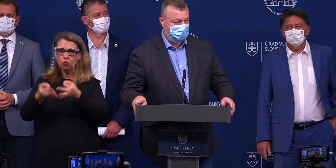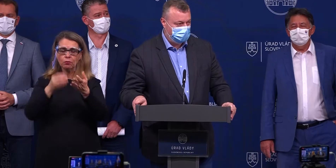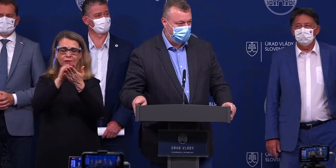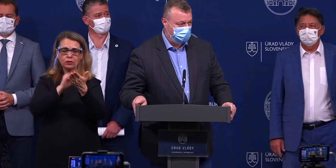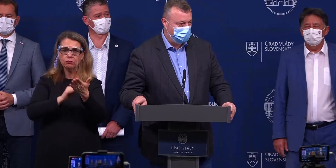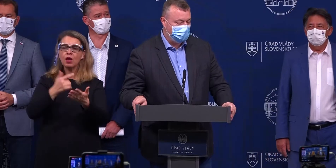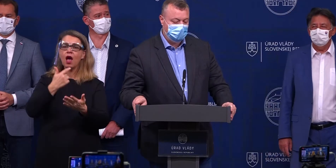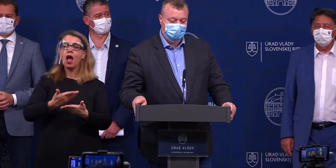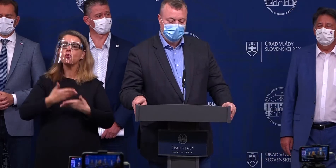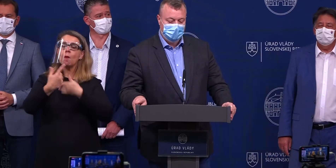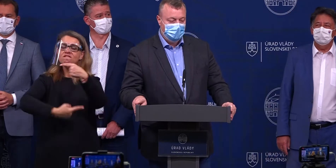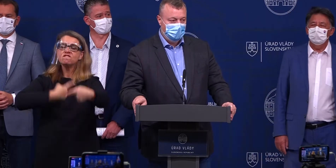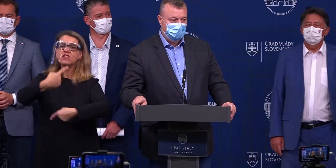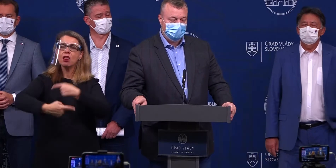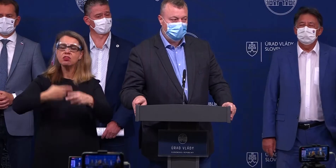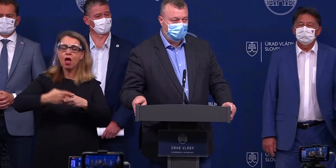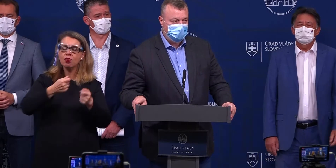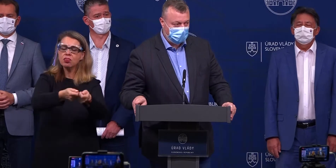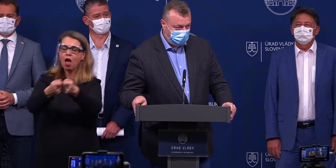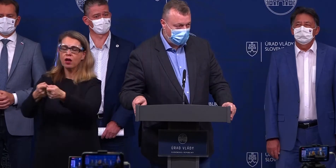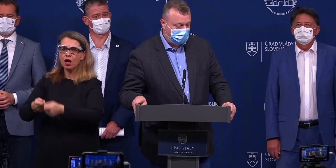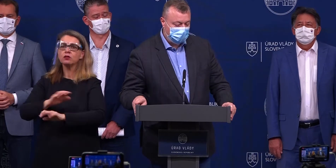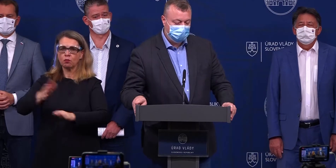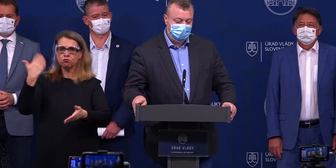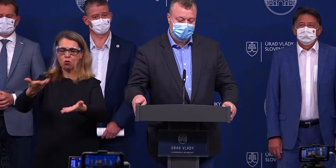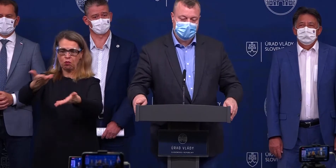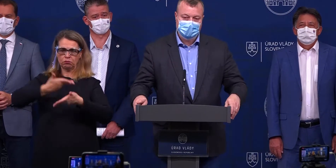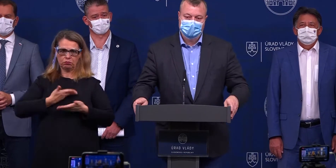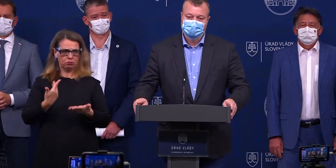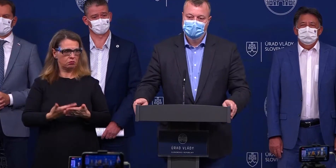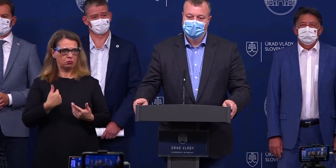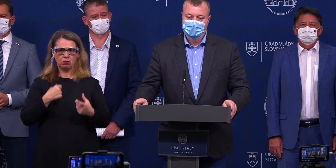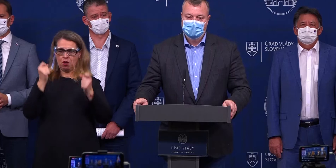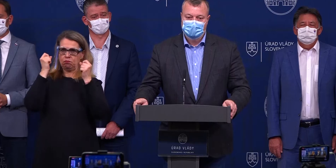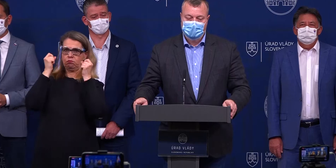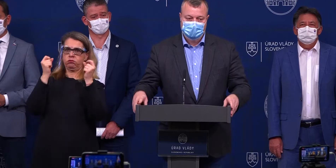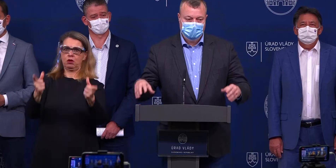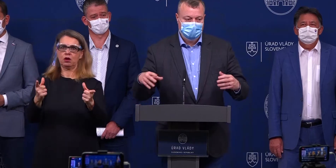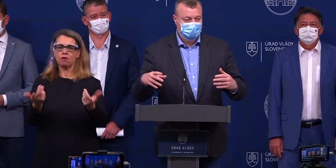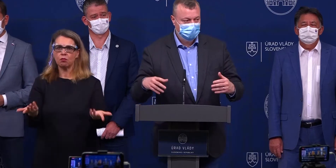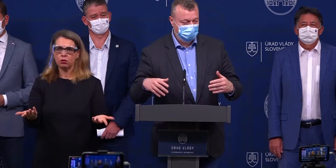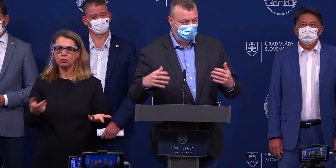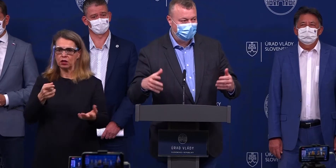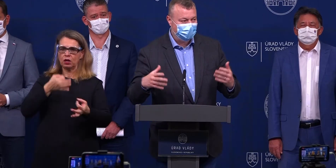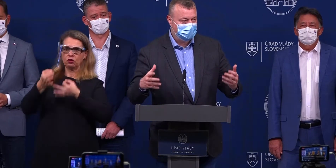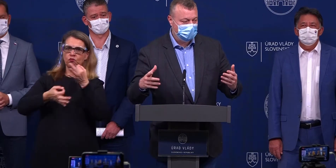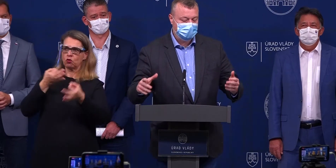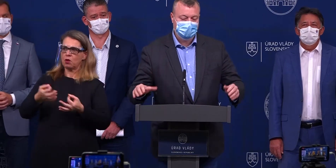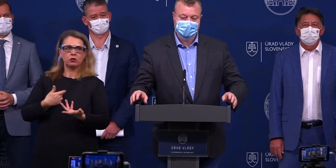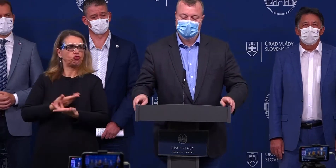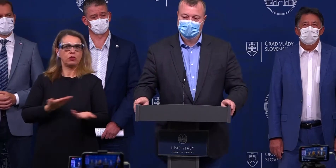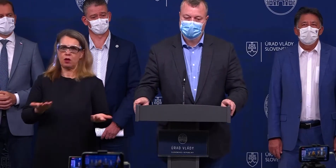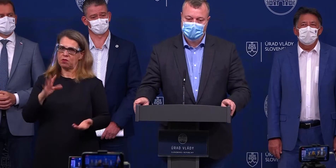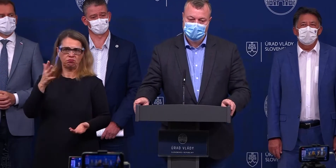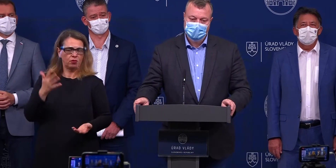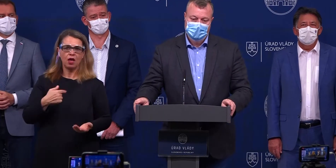vlný nákazy sme dostali. Mňa osobne veľmi prekvapila tá informácia, ale žiaľ, ten počet nakazených na